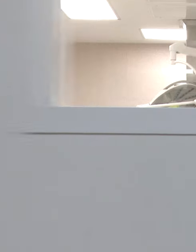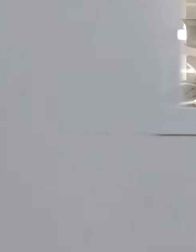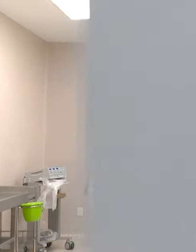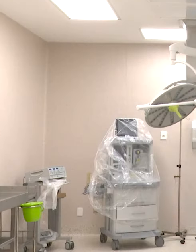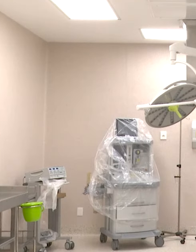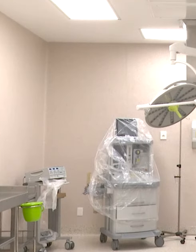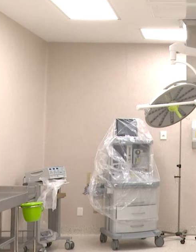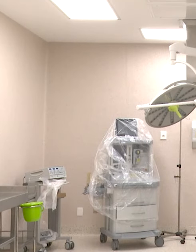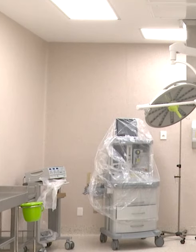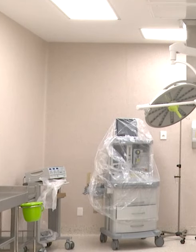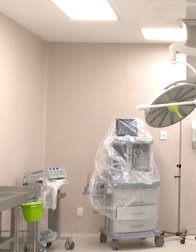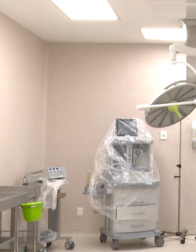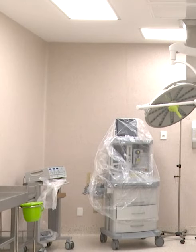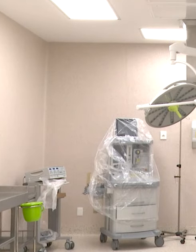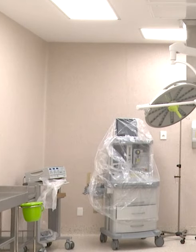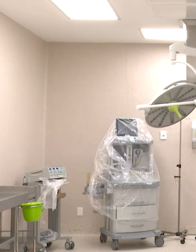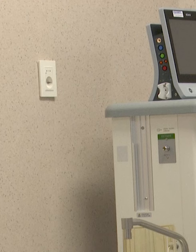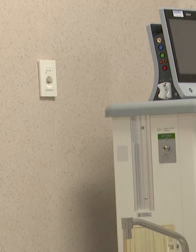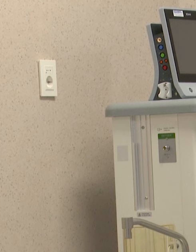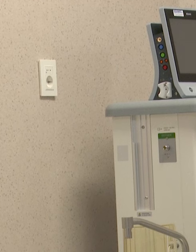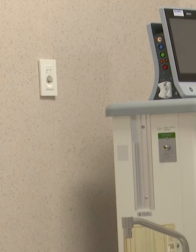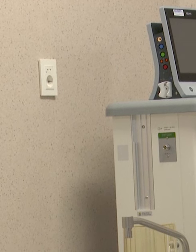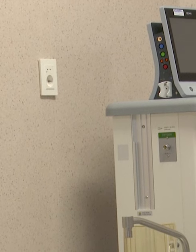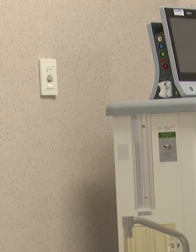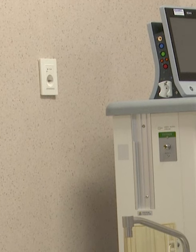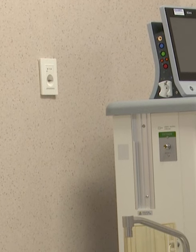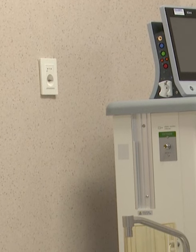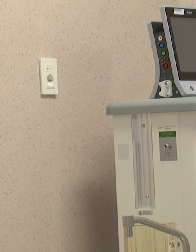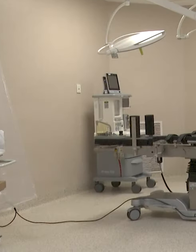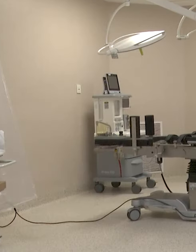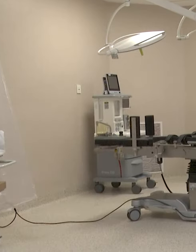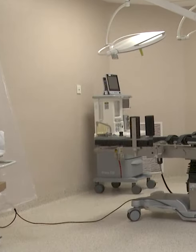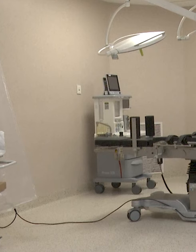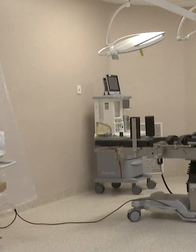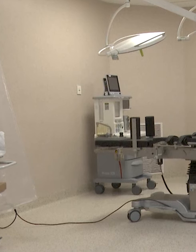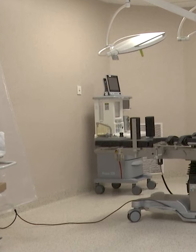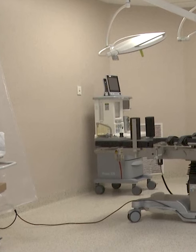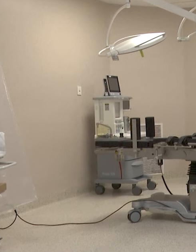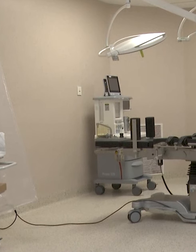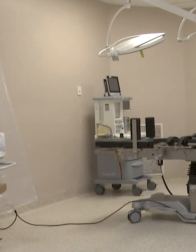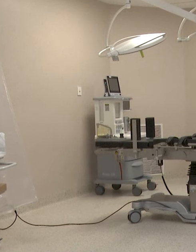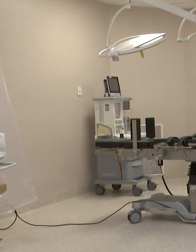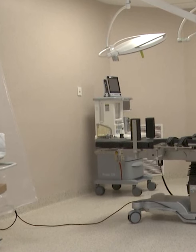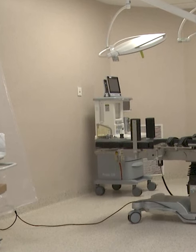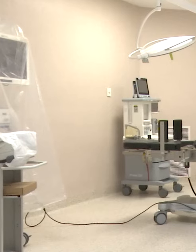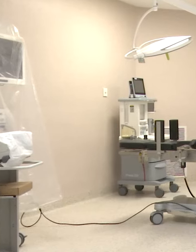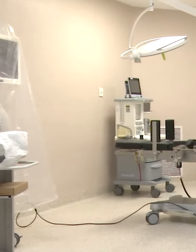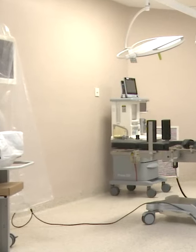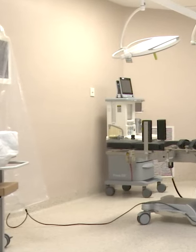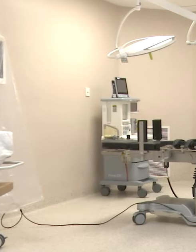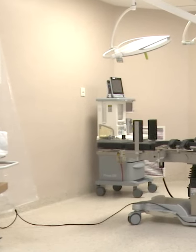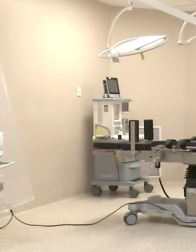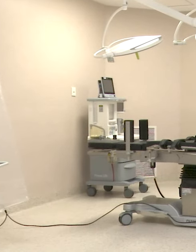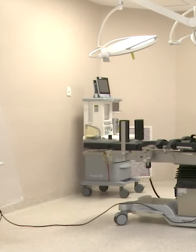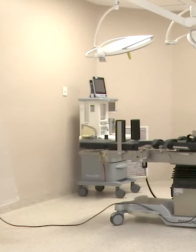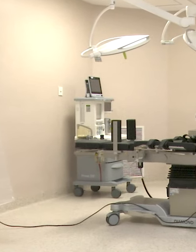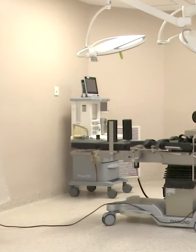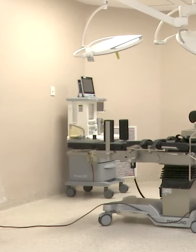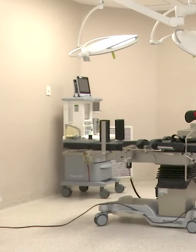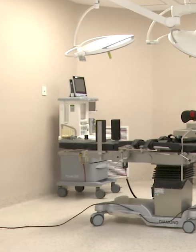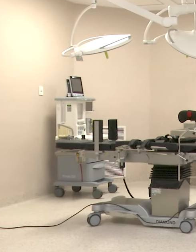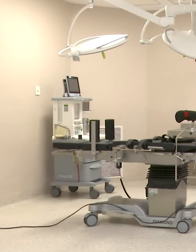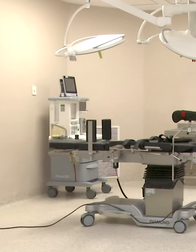Aquí no podemos hablar de costos. Aquí tenemos que hablar de inversión. Y la inversión que requirió